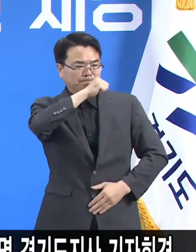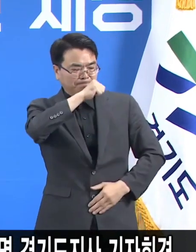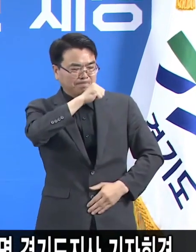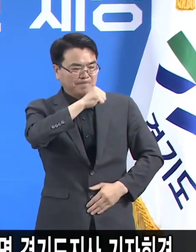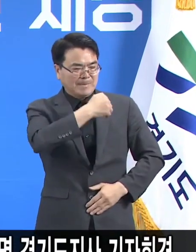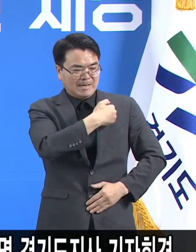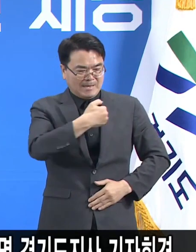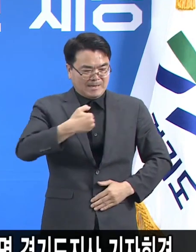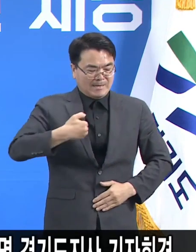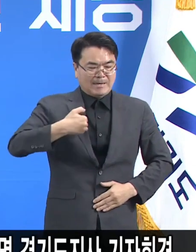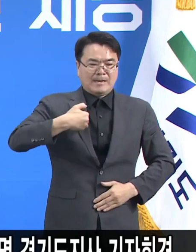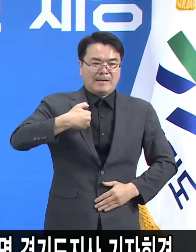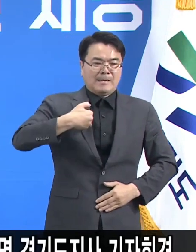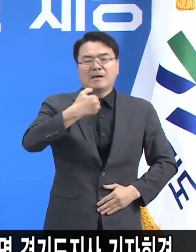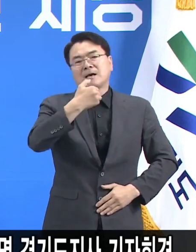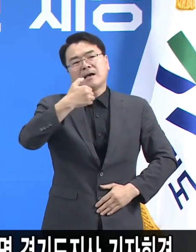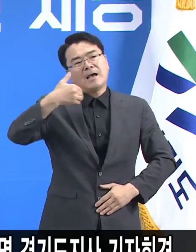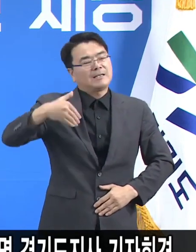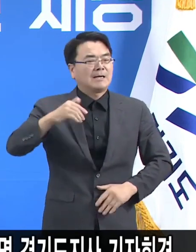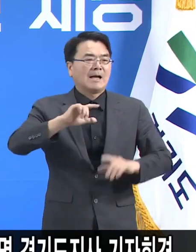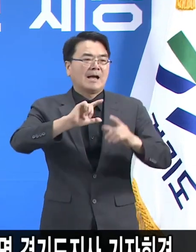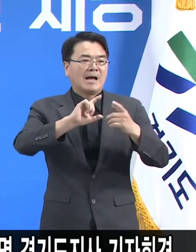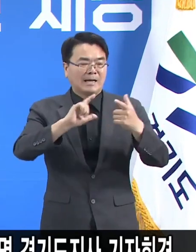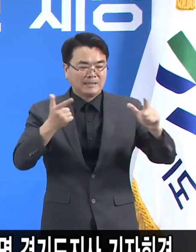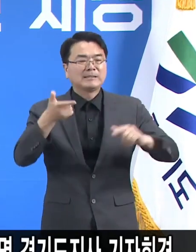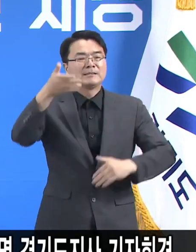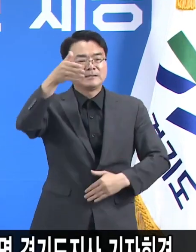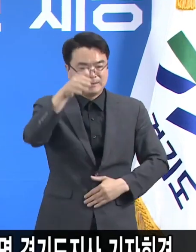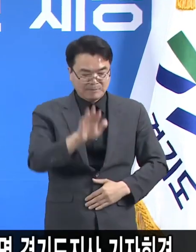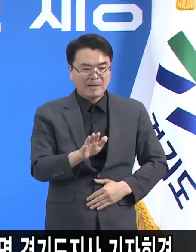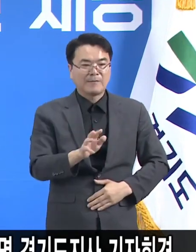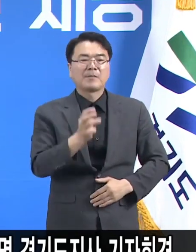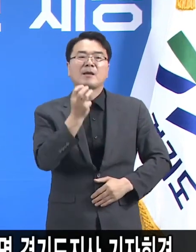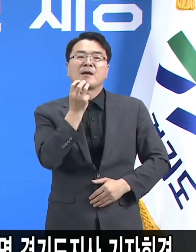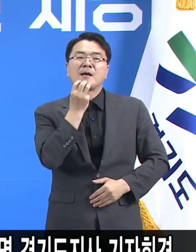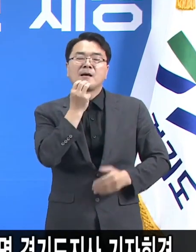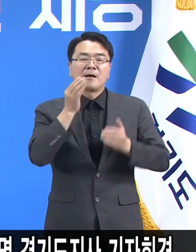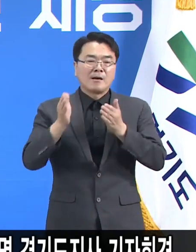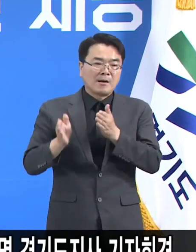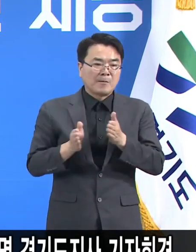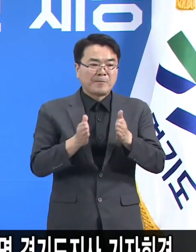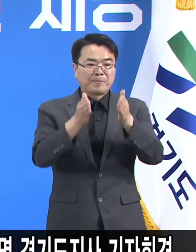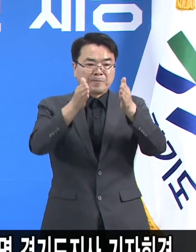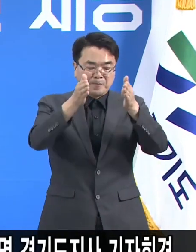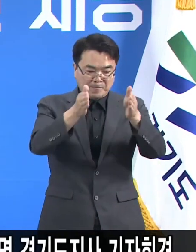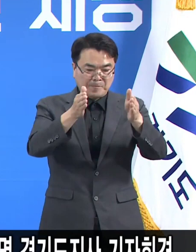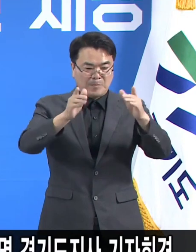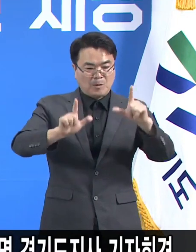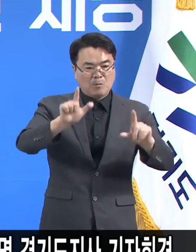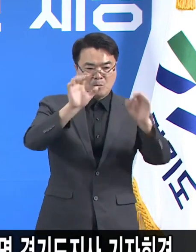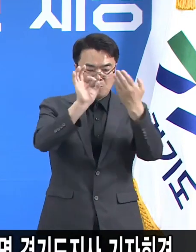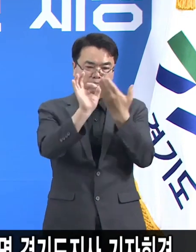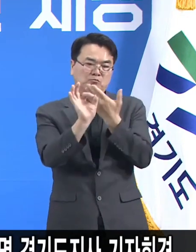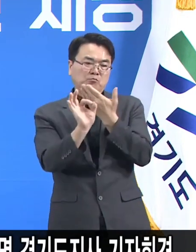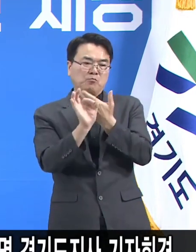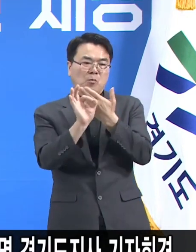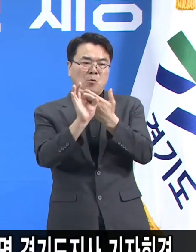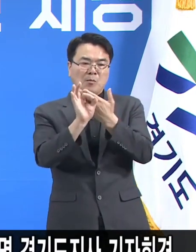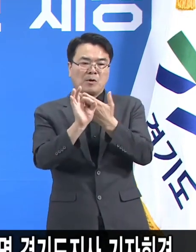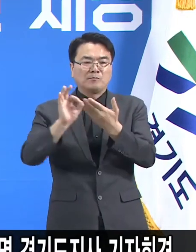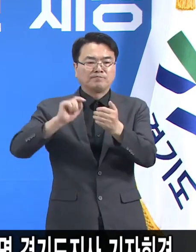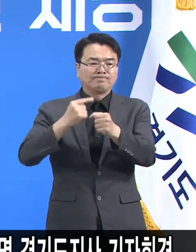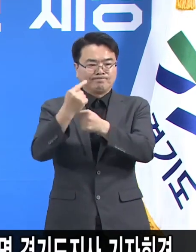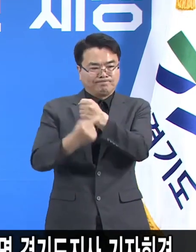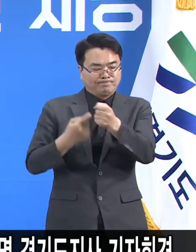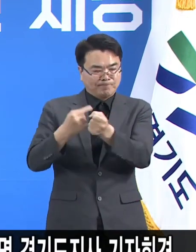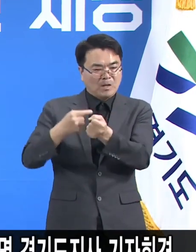확보할 수 있는 상태는 아니다. 말씀을 드립니다. 다만 경기도 입장에서도 약간의 초과세수가 발생하고 있긴 한데 이 부분에 대해서는